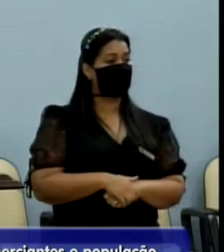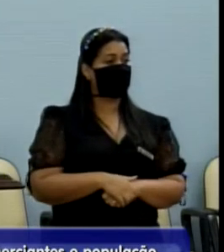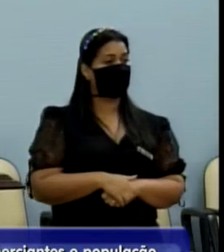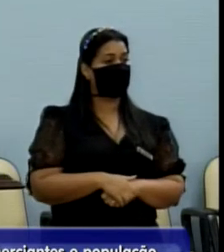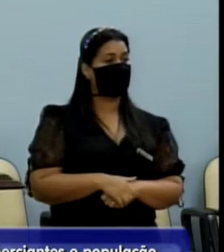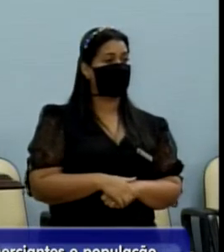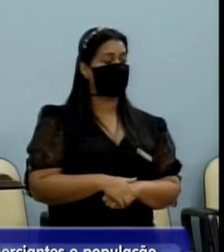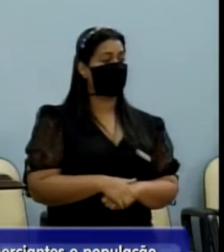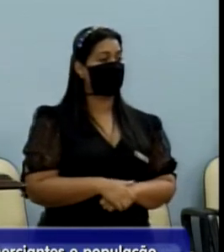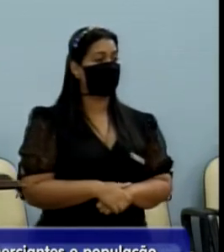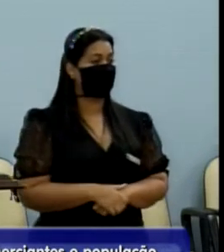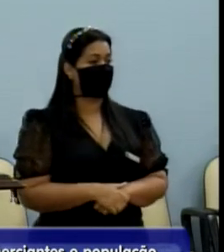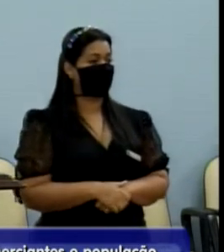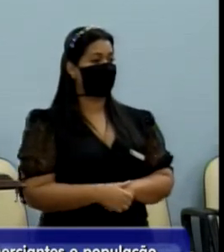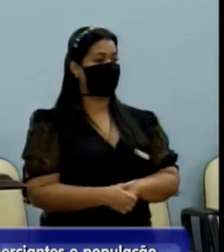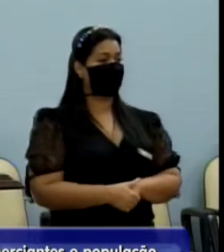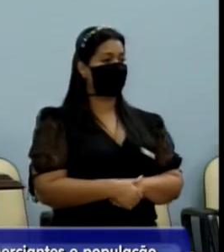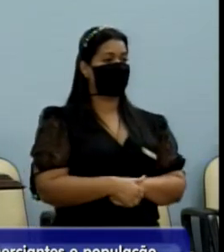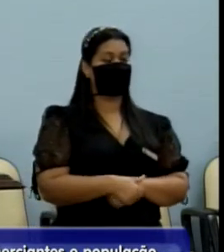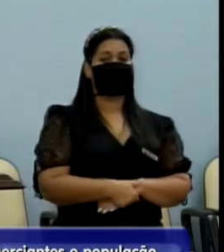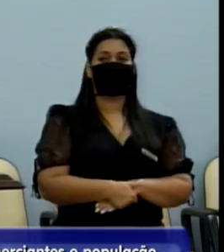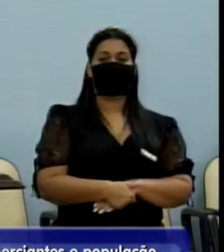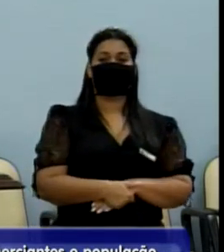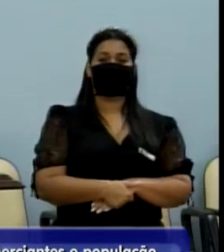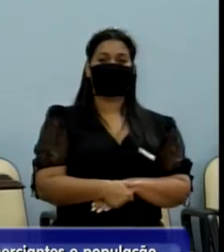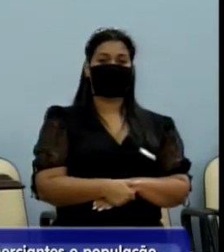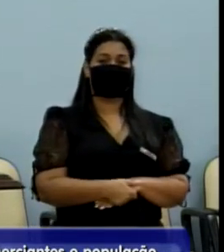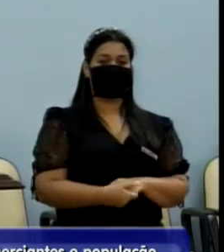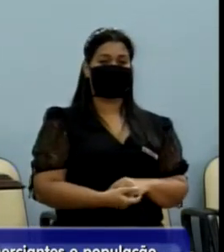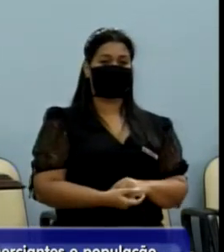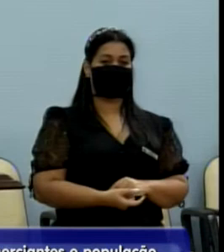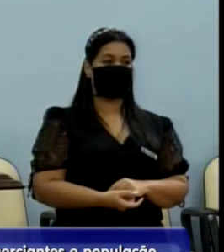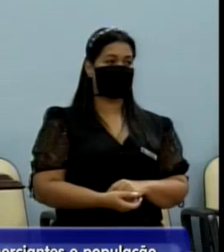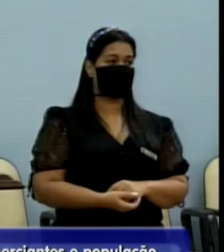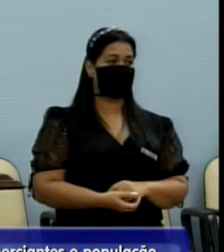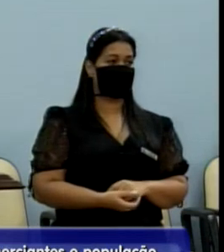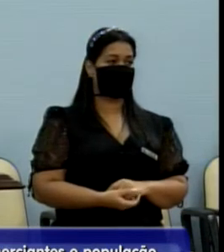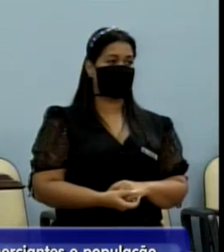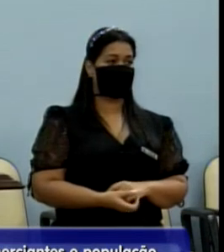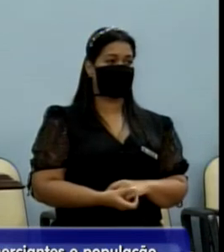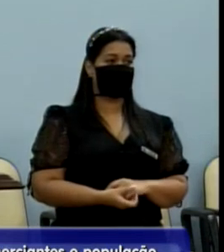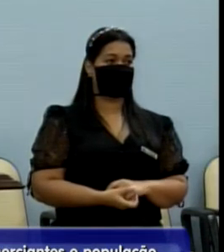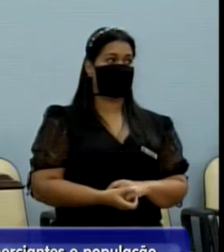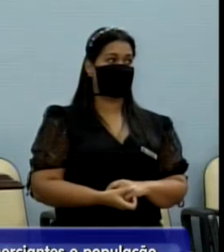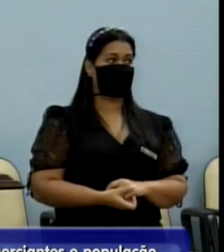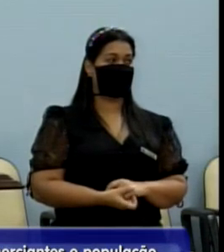só, secretário. Só um minutinho só, eu te dou já. É sobre formigueiro.